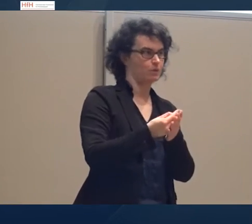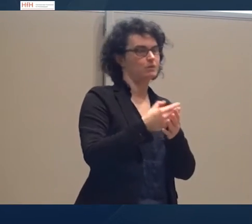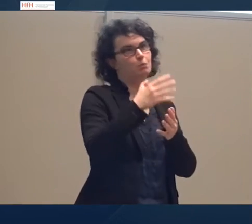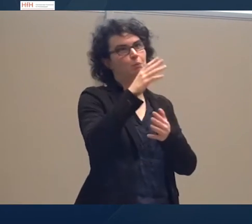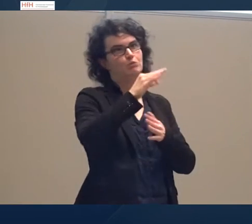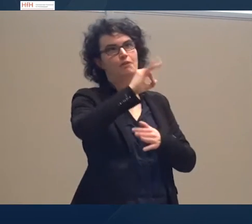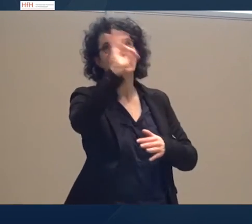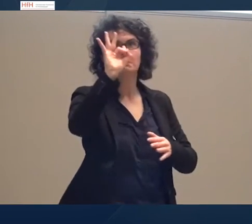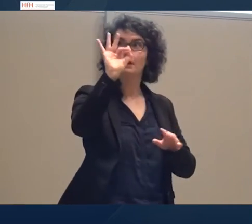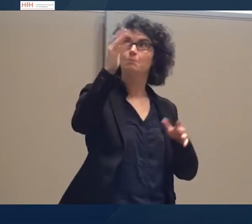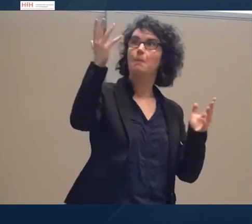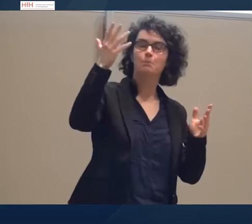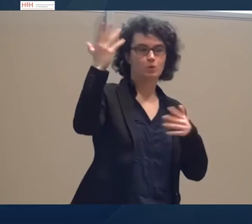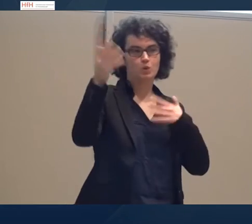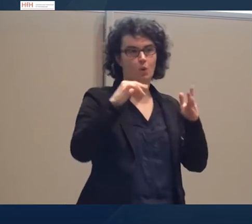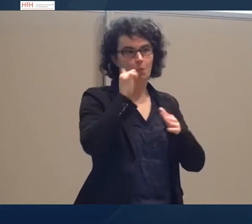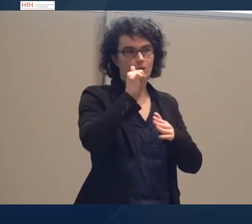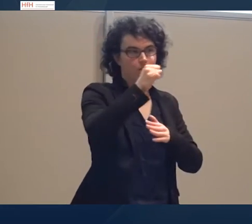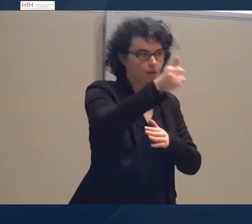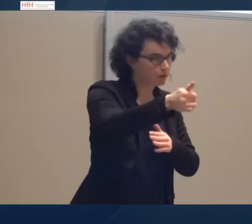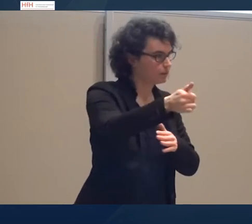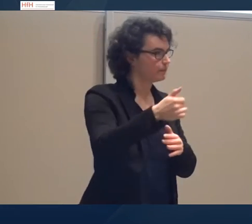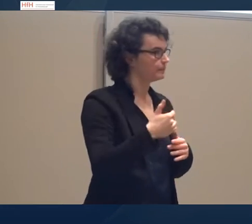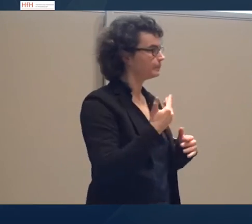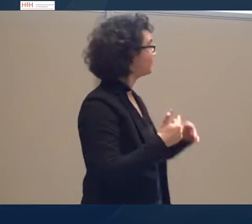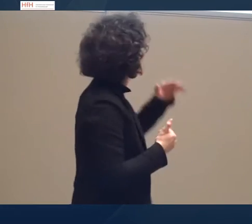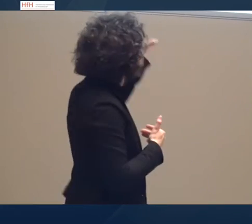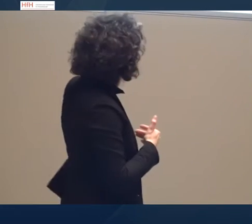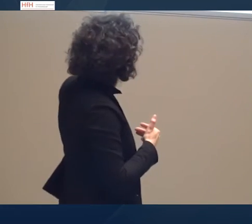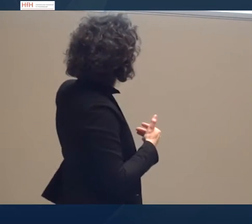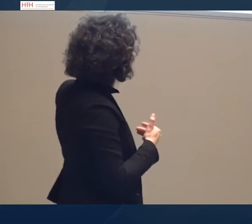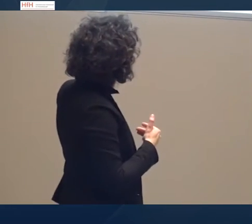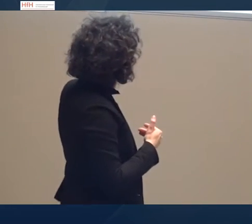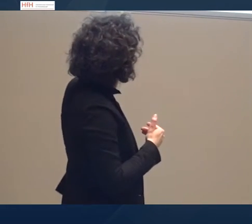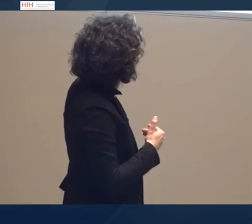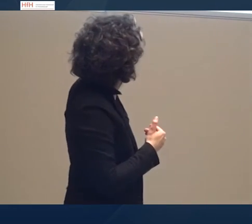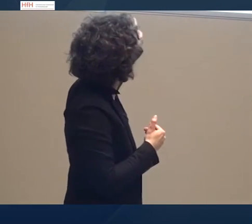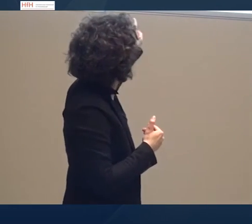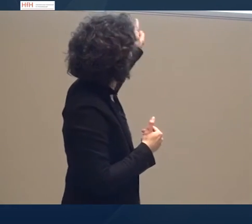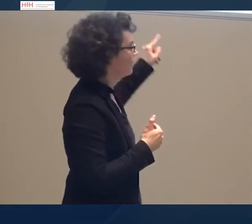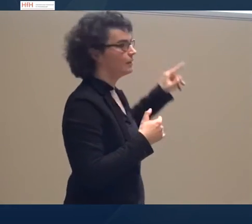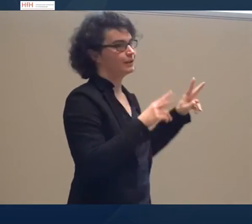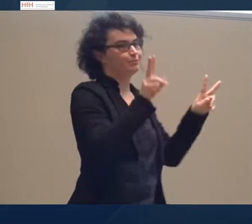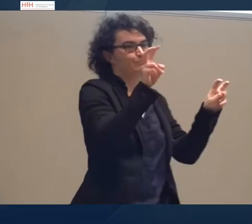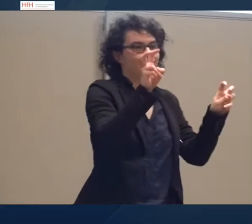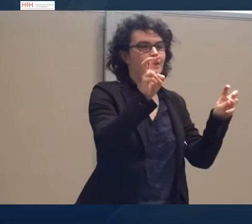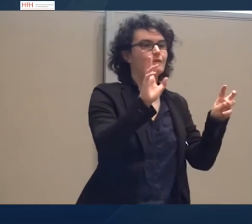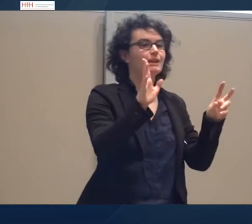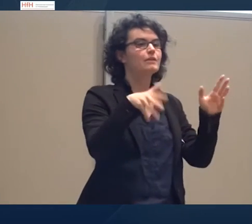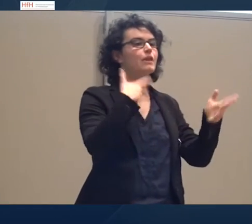Protokoll beispielsweise. Dann haben wir die andere temporale Beziehungen, das typisch narrative Erzählungen. Dort ist